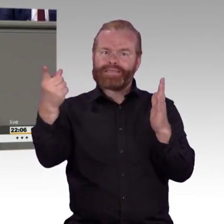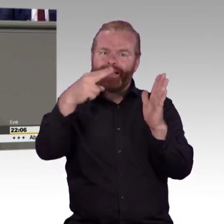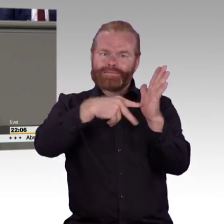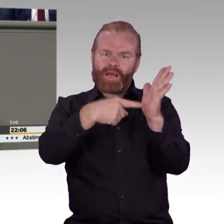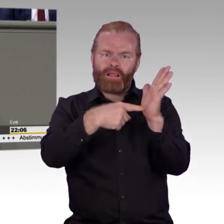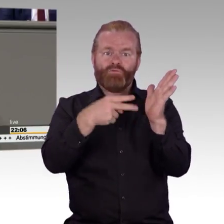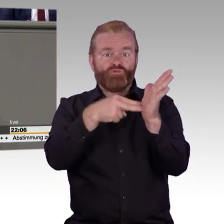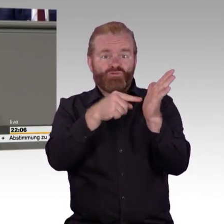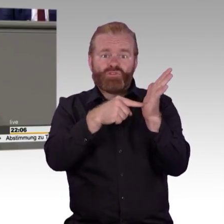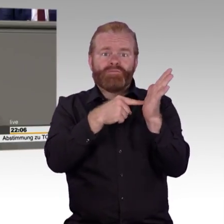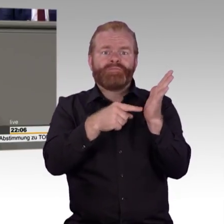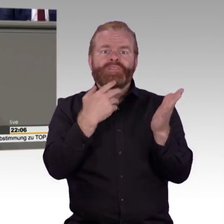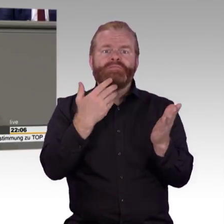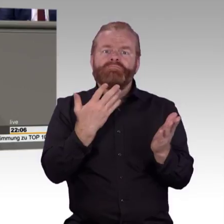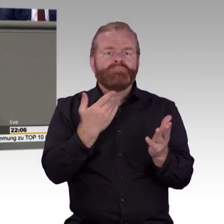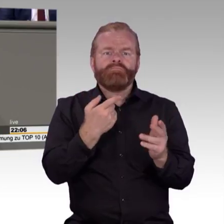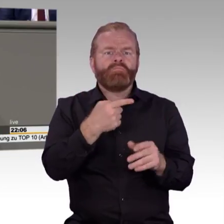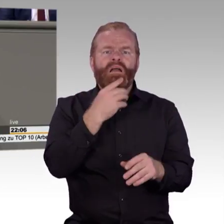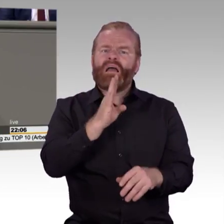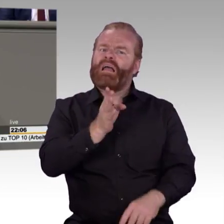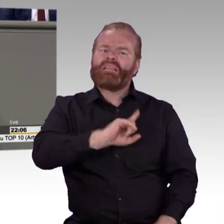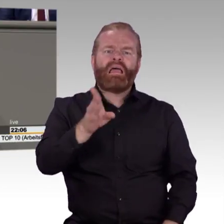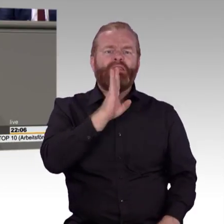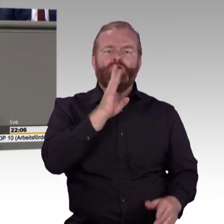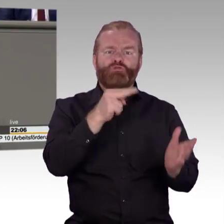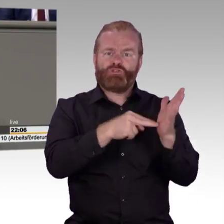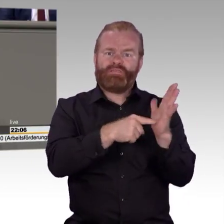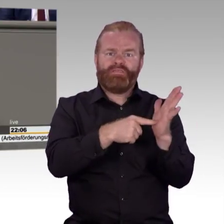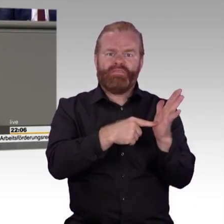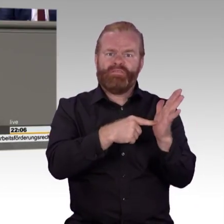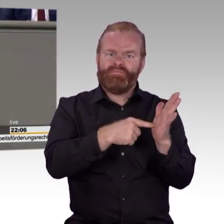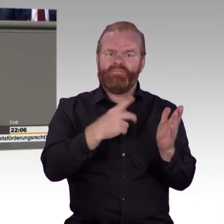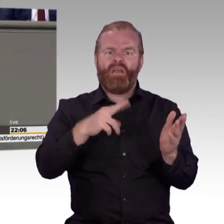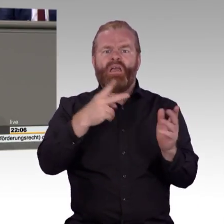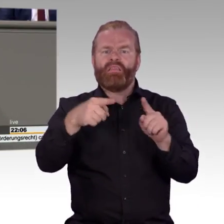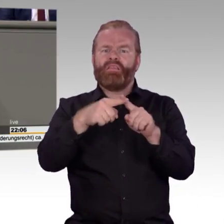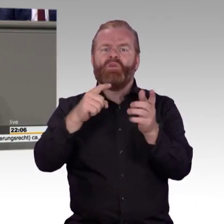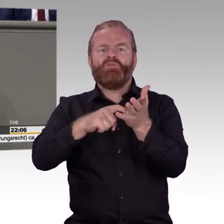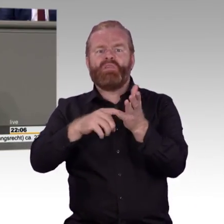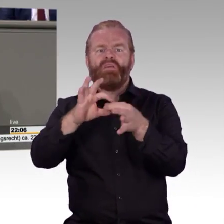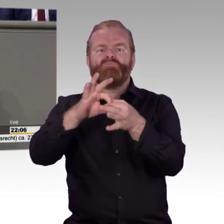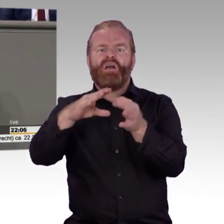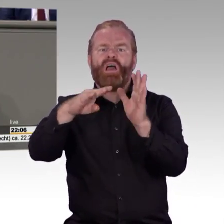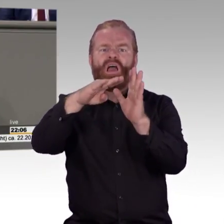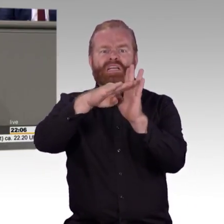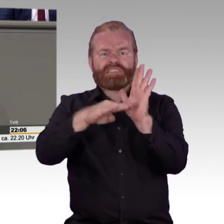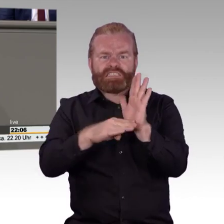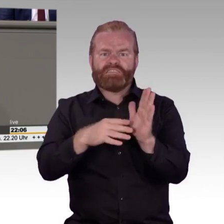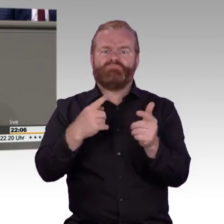uns ohne uns. Und die Hoffnung bleibt, dass am Ende irgendwann doch noch mal einiges besser wird. Vielen Dank. Vielen Dank,